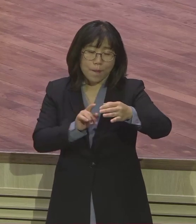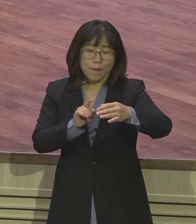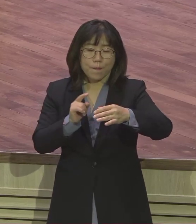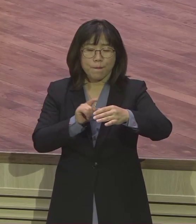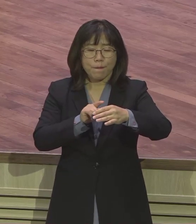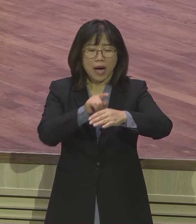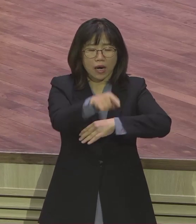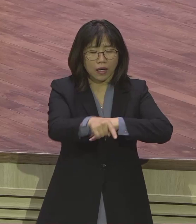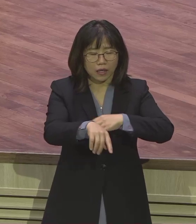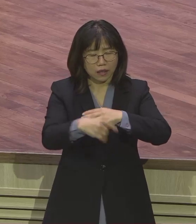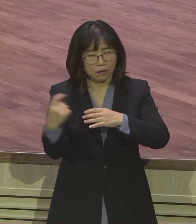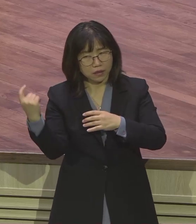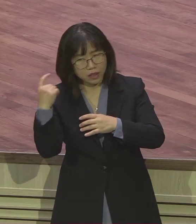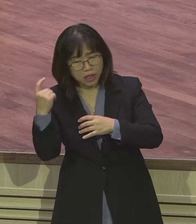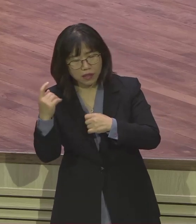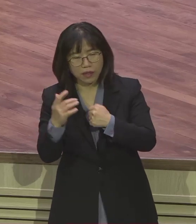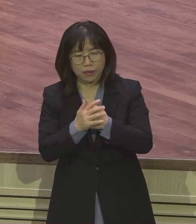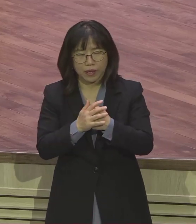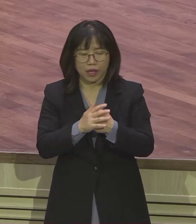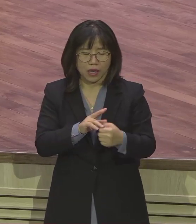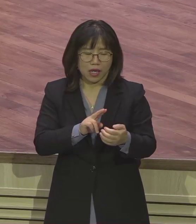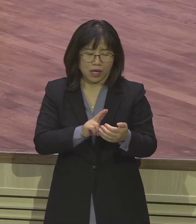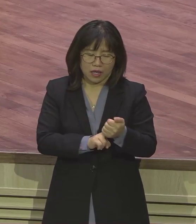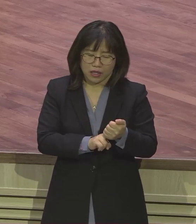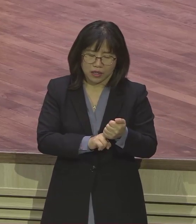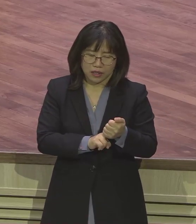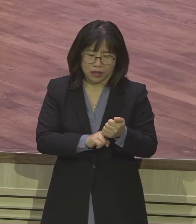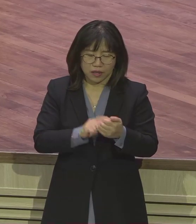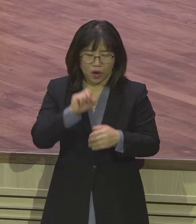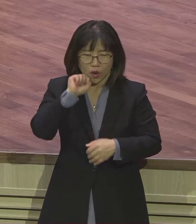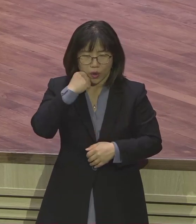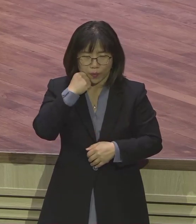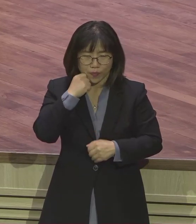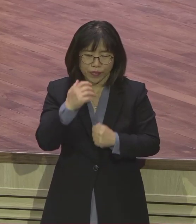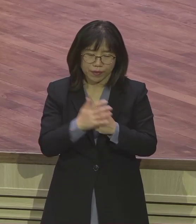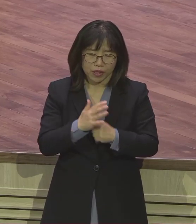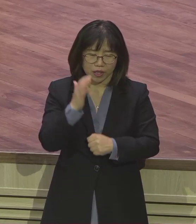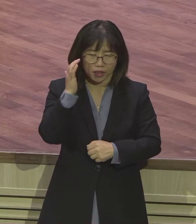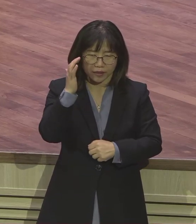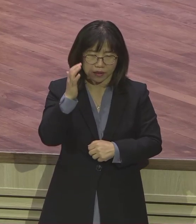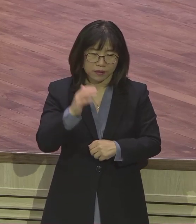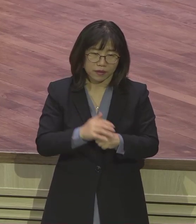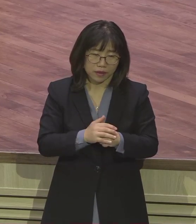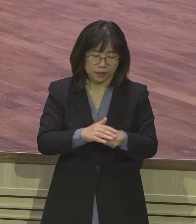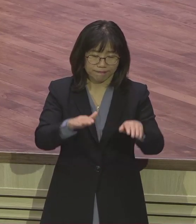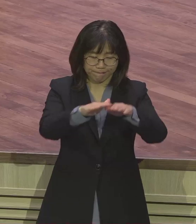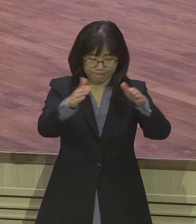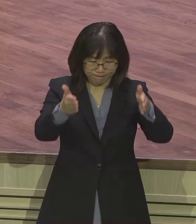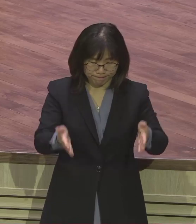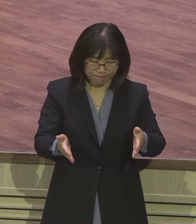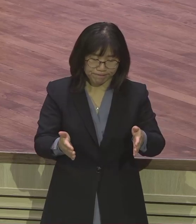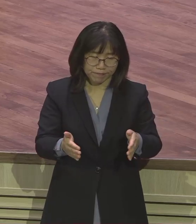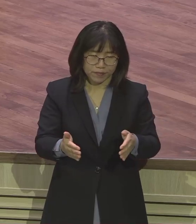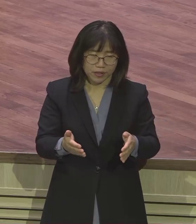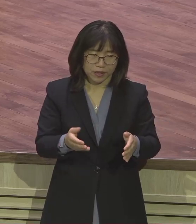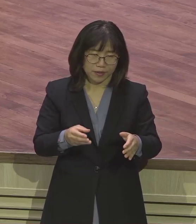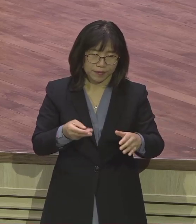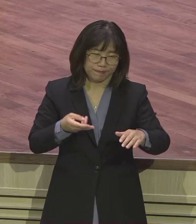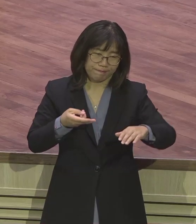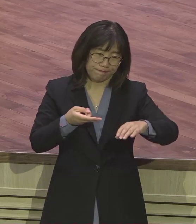어쩔 수 없이 갈대 상자에 담아가지고 평소 때 날 봤더니 이거 어떻게 하지? 평소